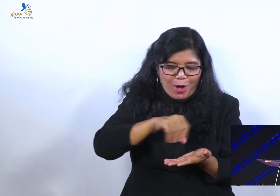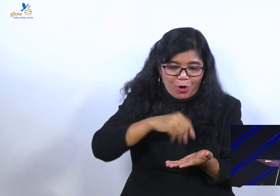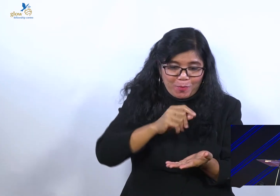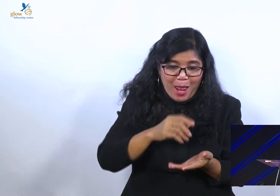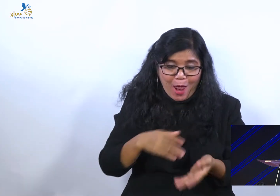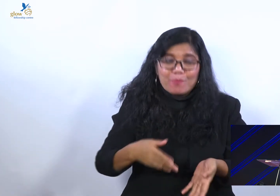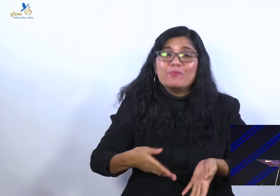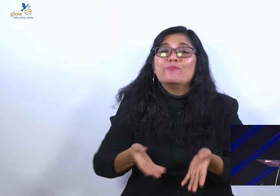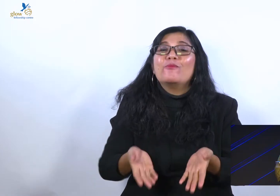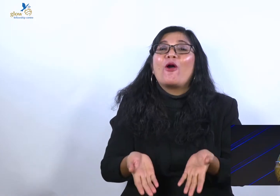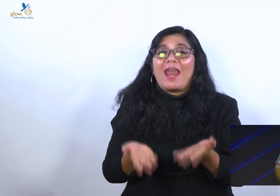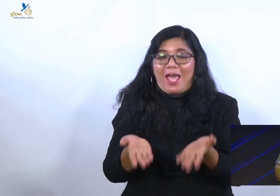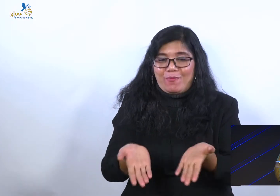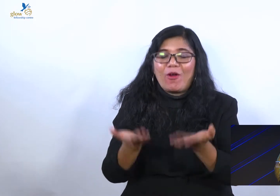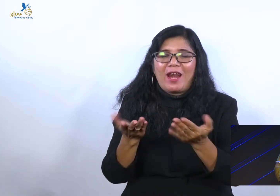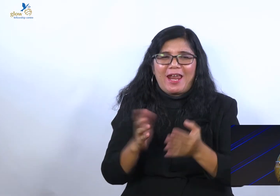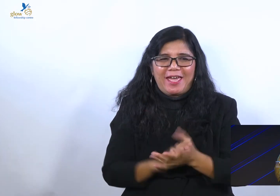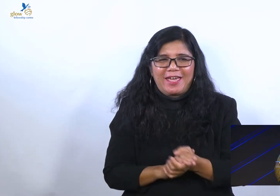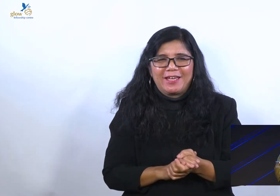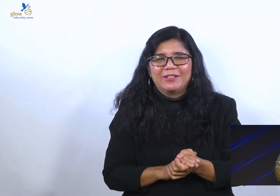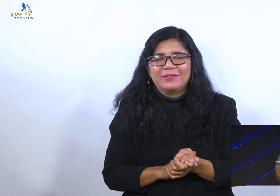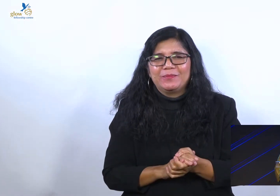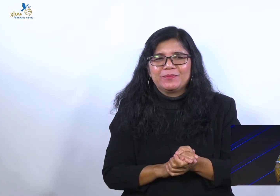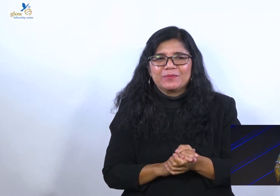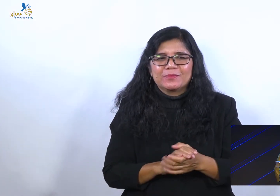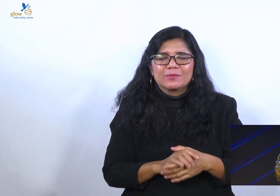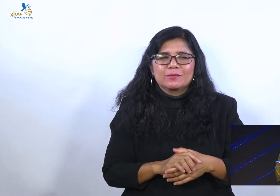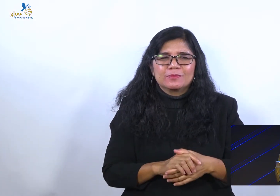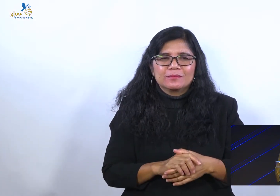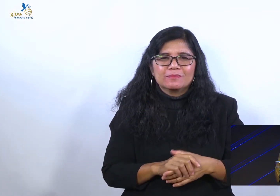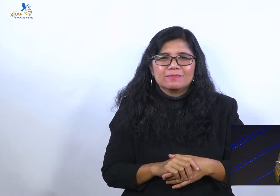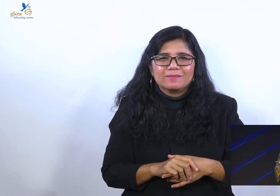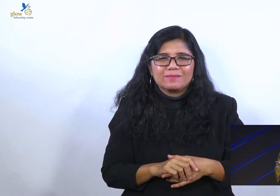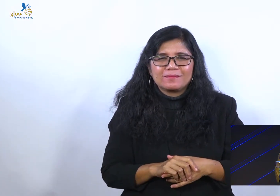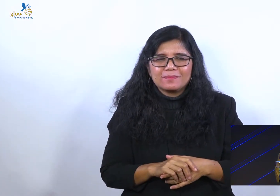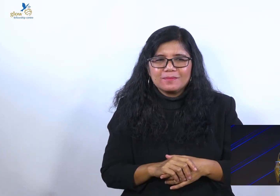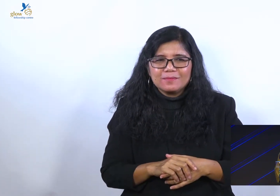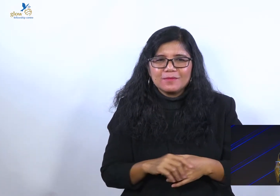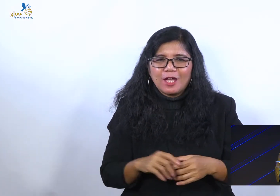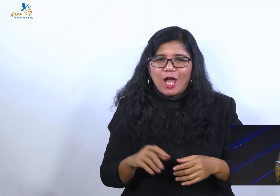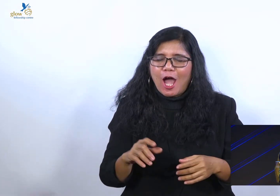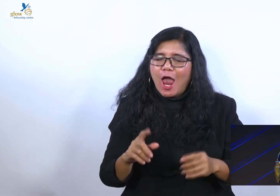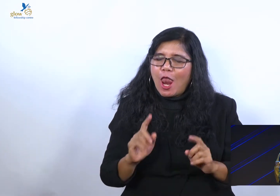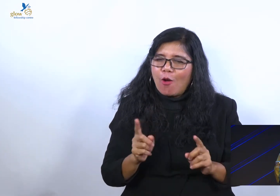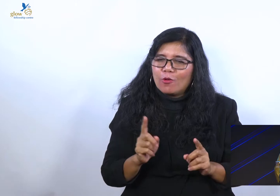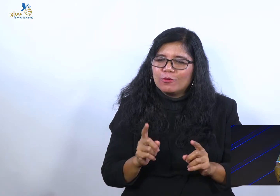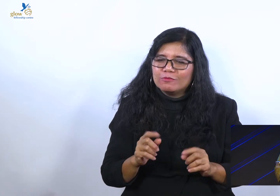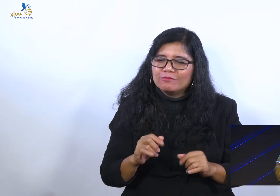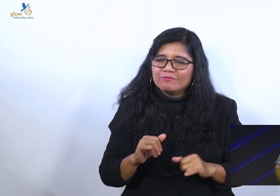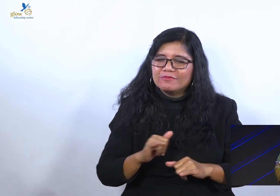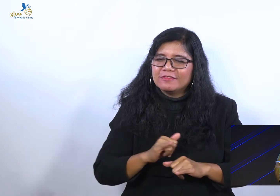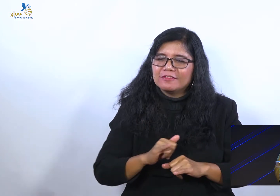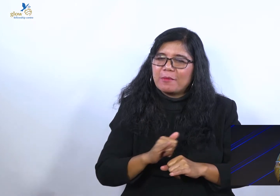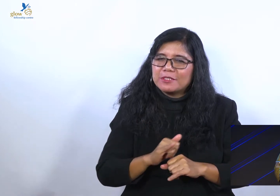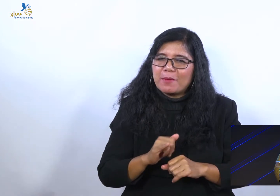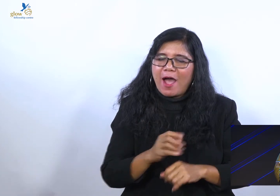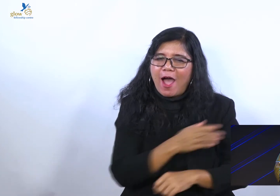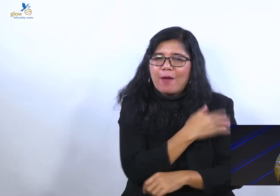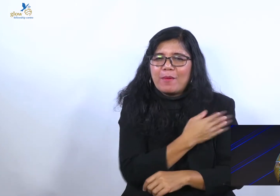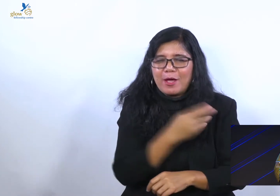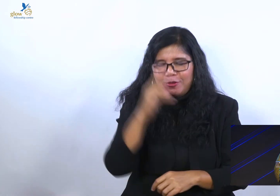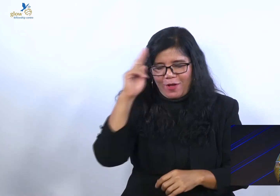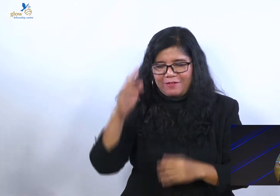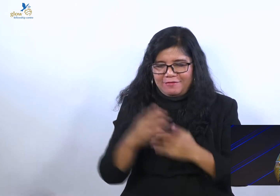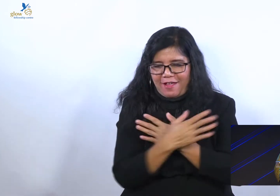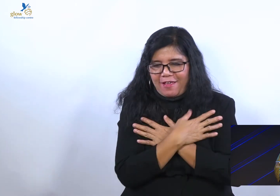Kalau dukun boleh. Kalau orang-orang ngaco boleh. Tapi kalau sesama hamba Tuhan, saya sayang. Saya doakan.